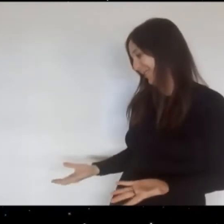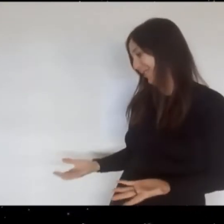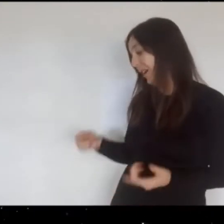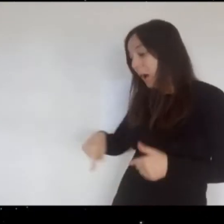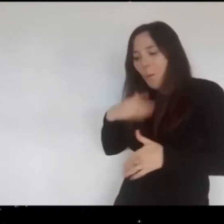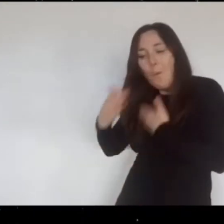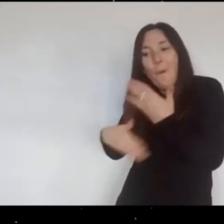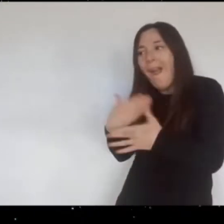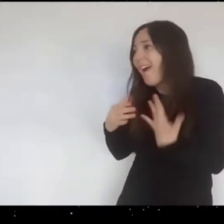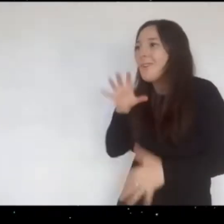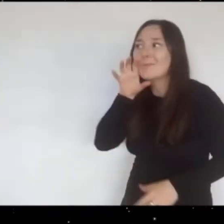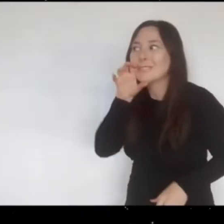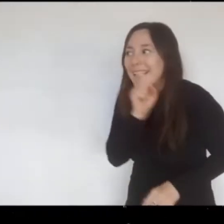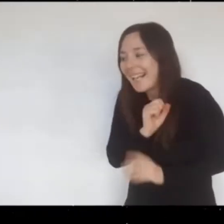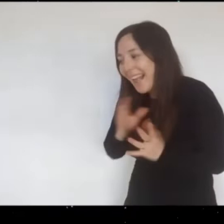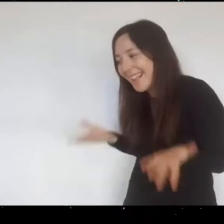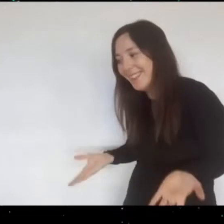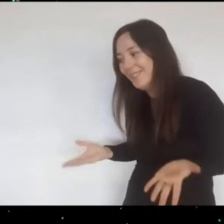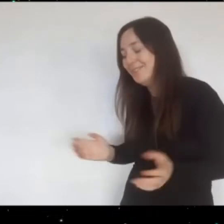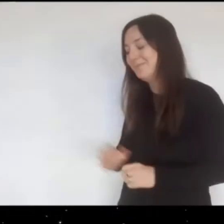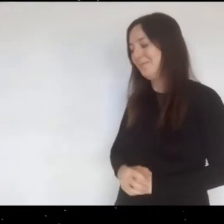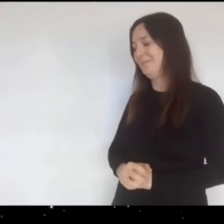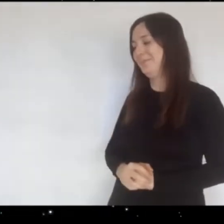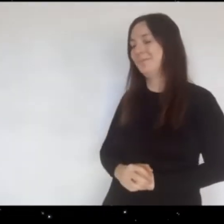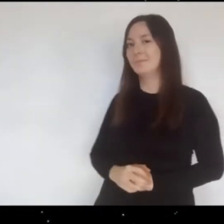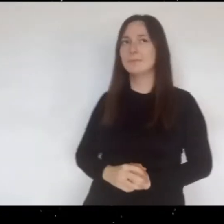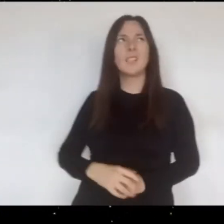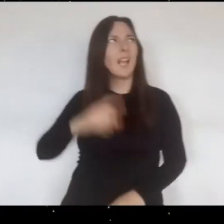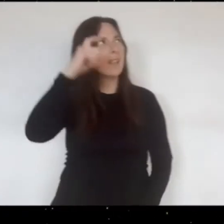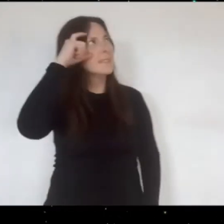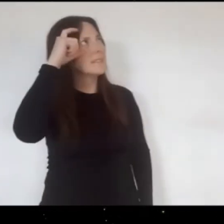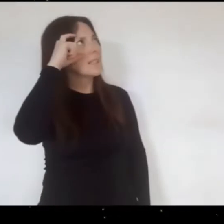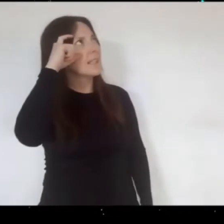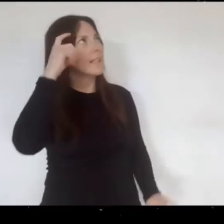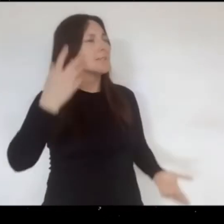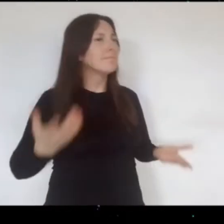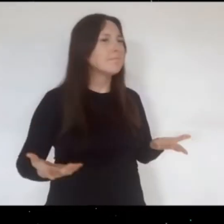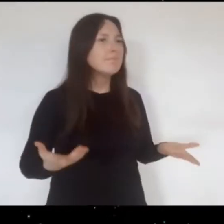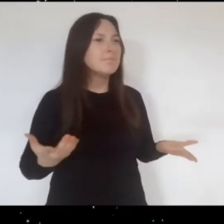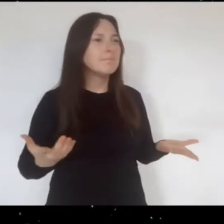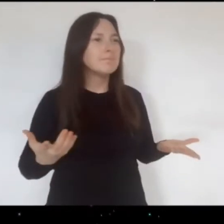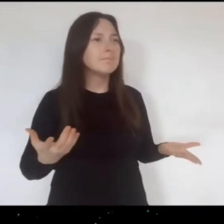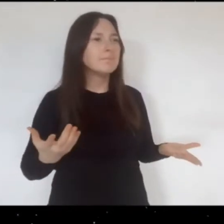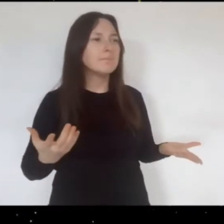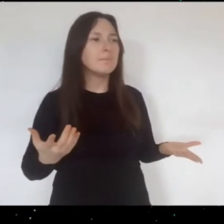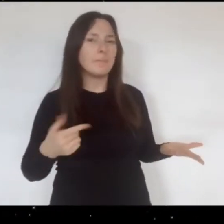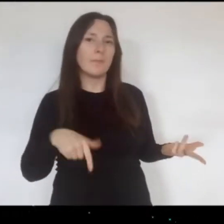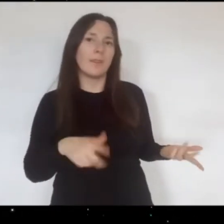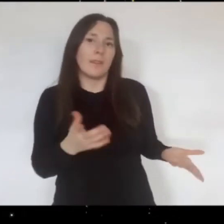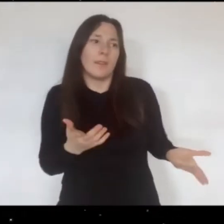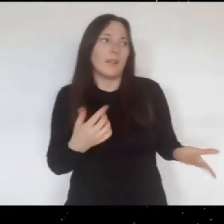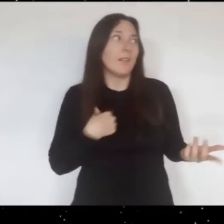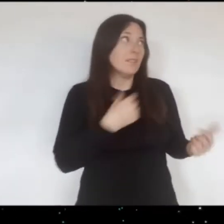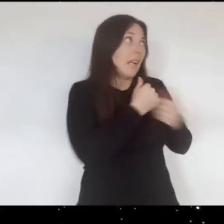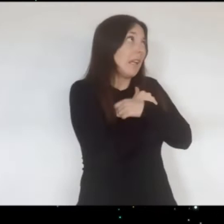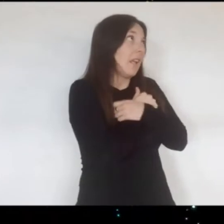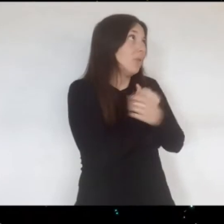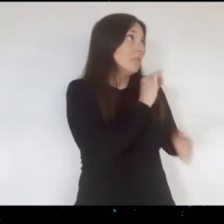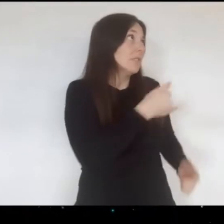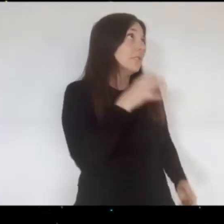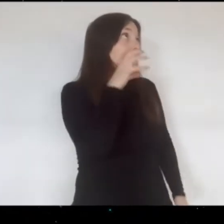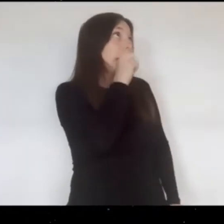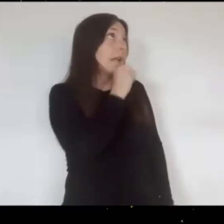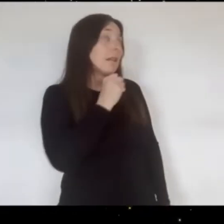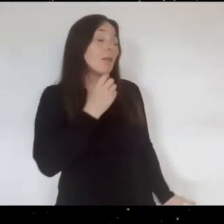y que ese juego era el más secreto de todos Como Estela era la sobrina a quien más quería